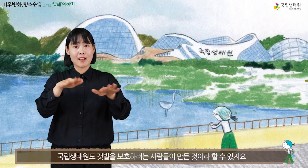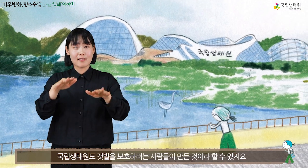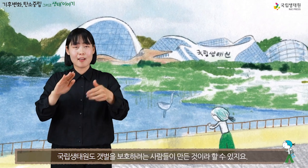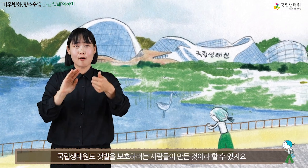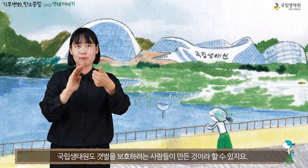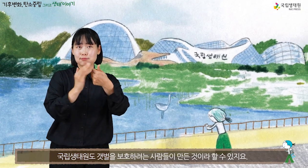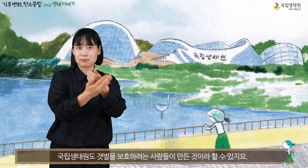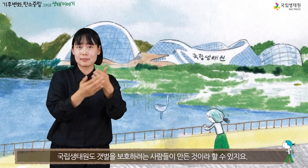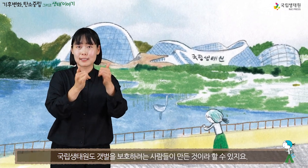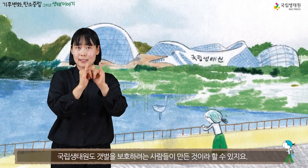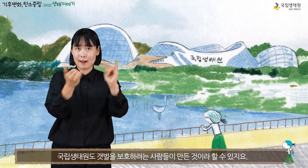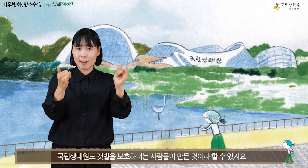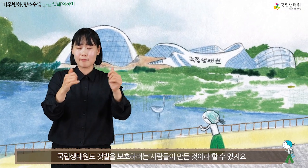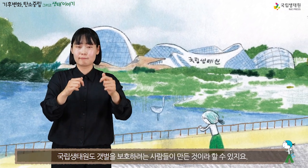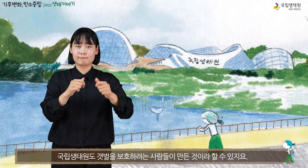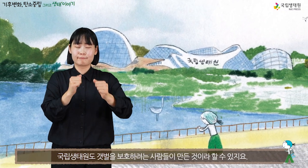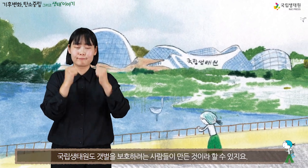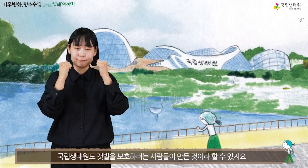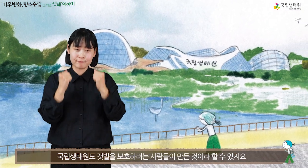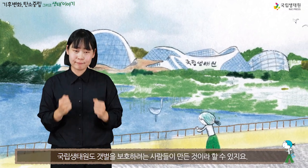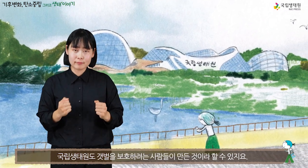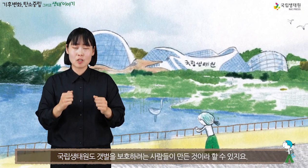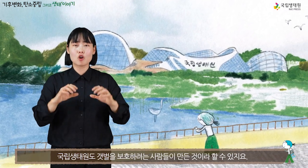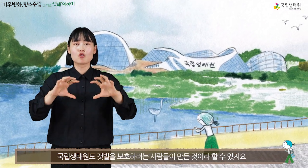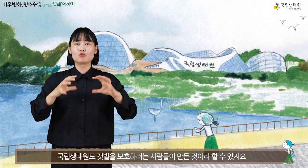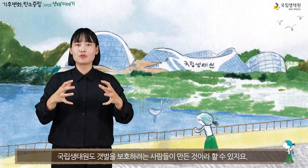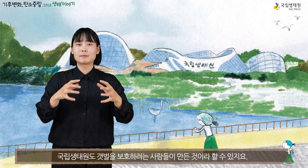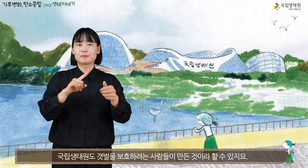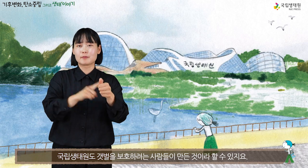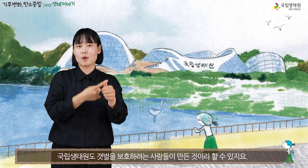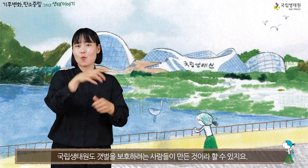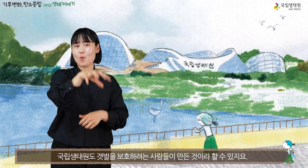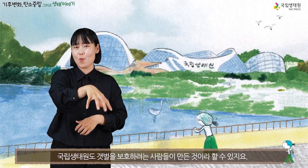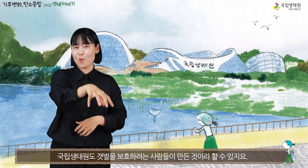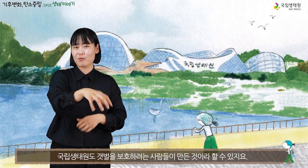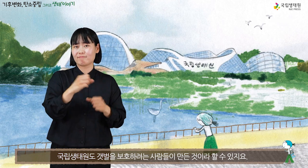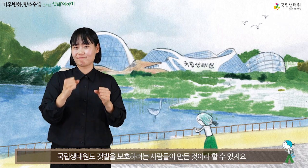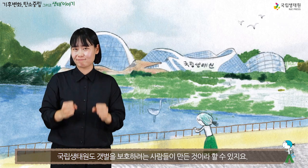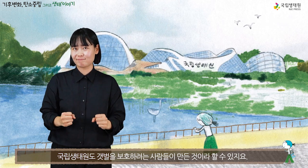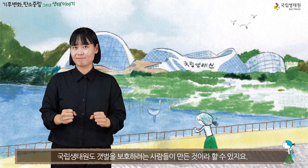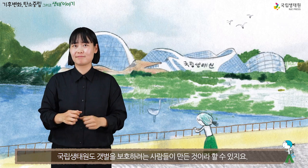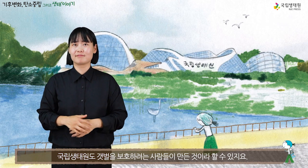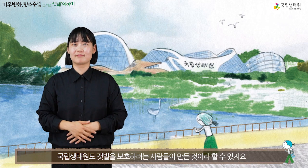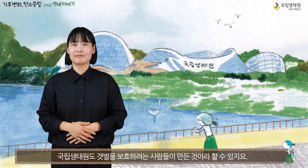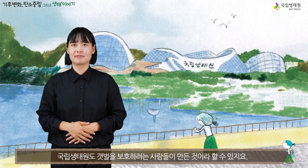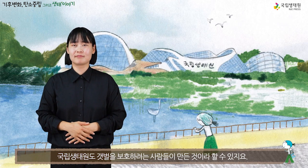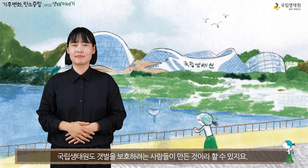국립생태원도 갯벌을 보호하려는 사람들이 만든 것이라 할 수 있죠.